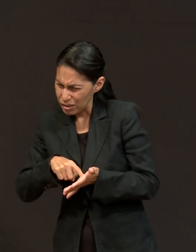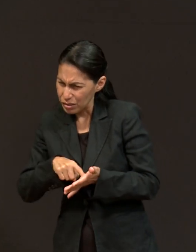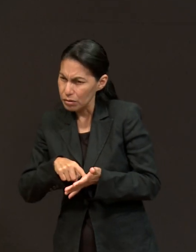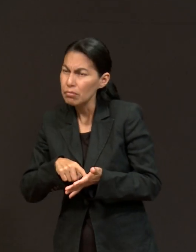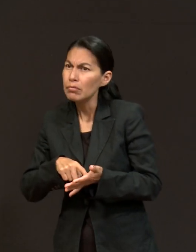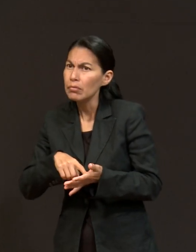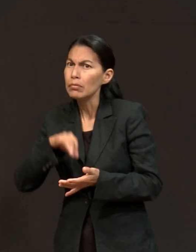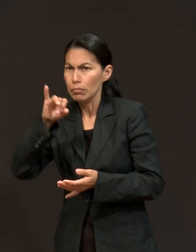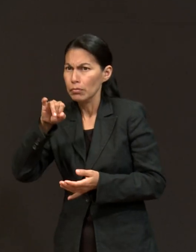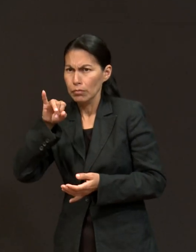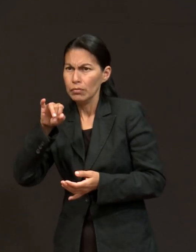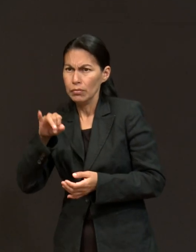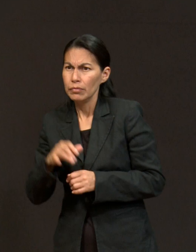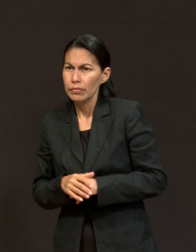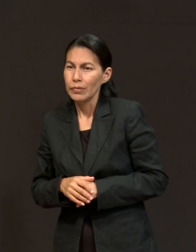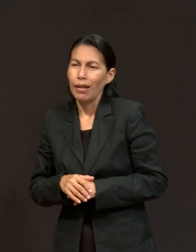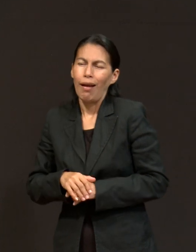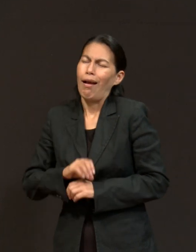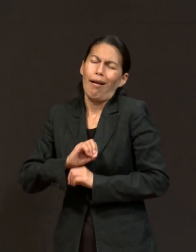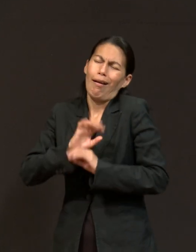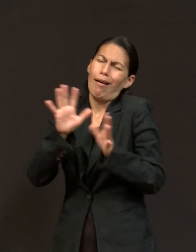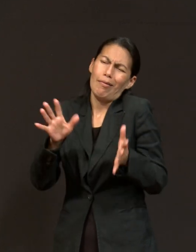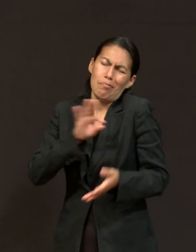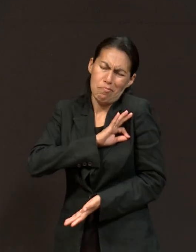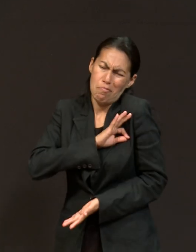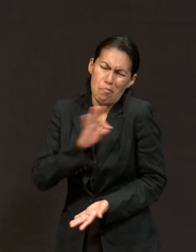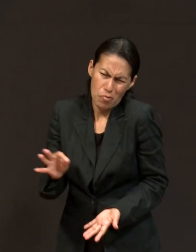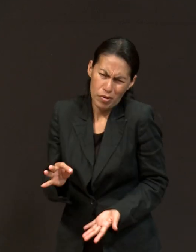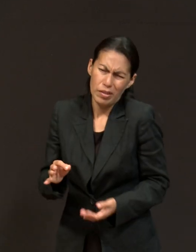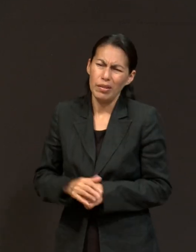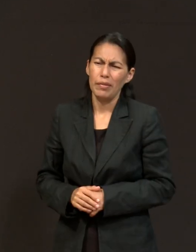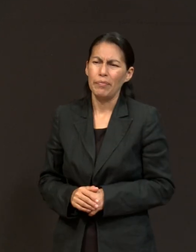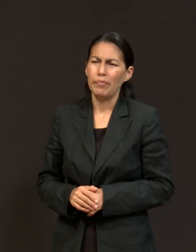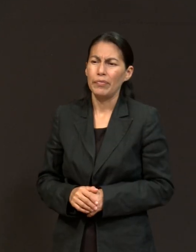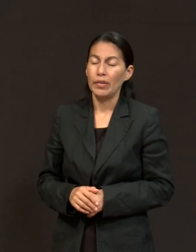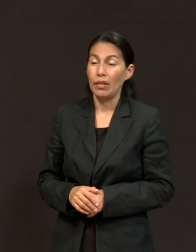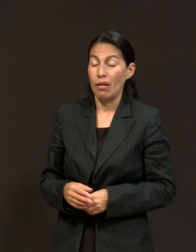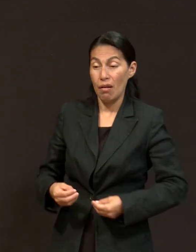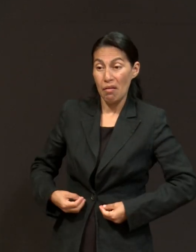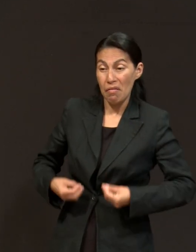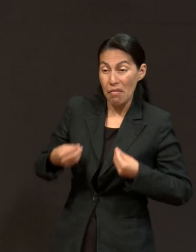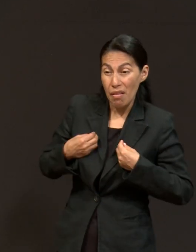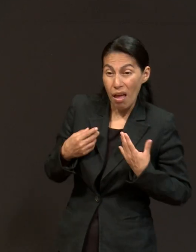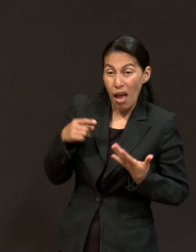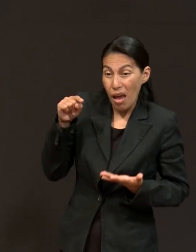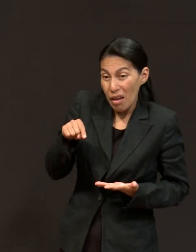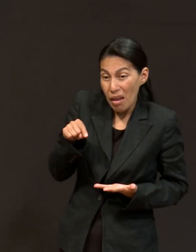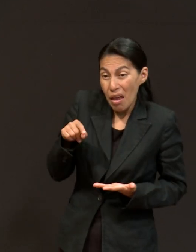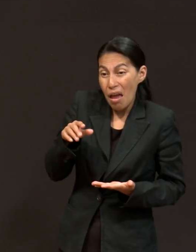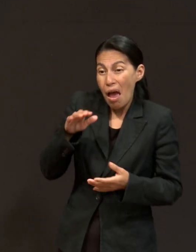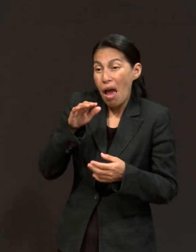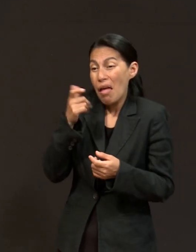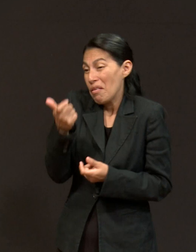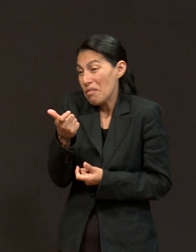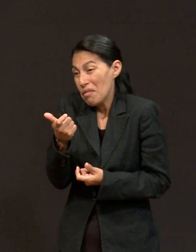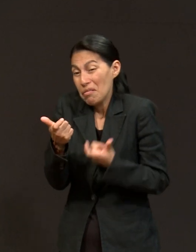Entonces, esto no es imposible, me dice. La vida se trata de tener amigos. Tal vez uno no tiene todo el dinero posible,